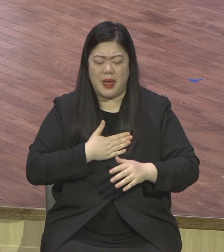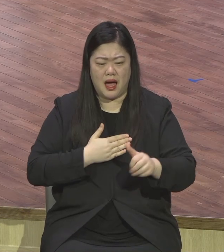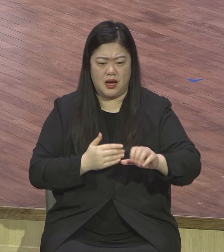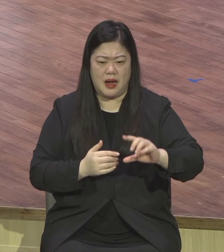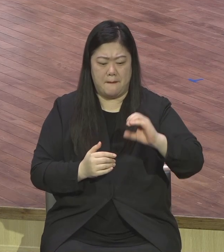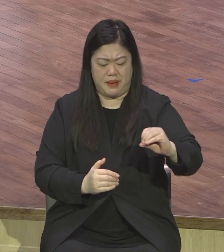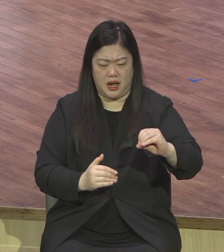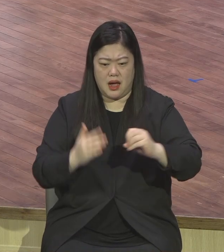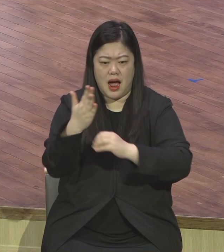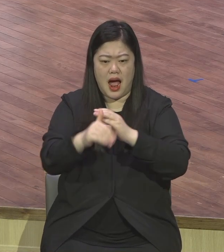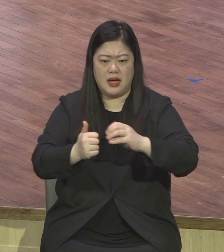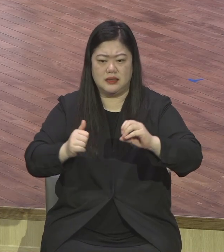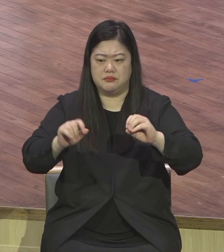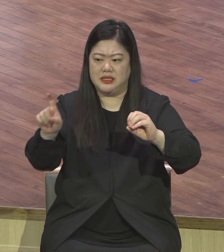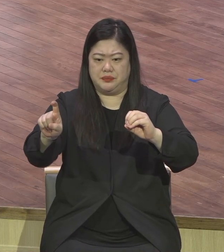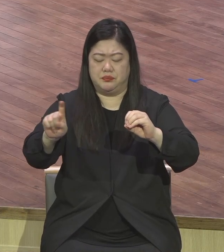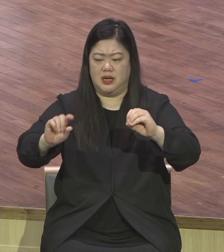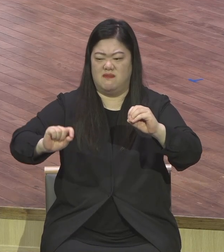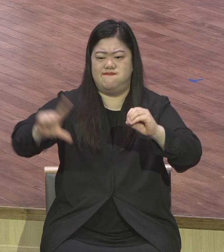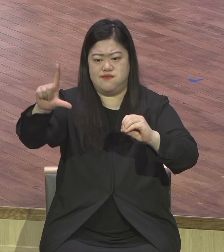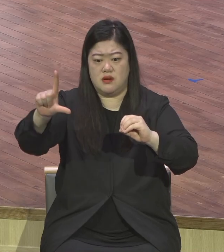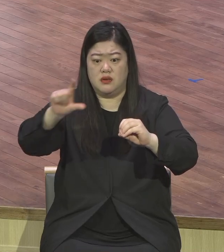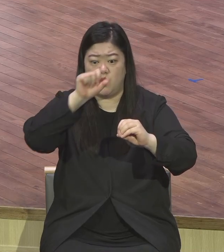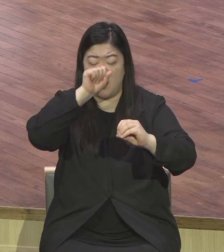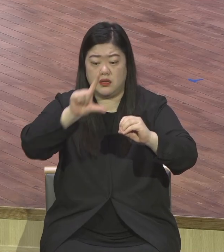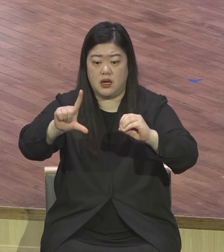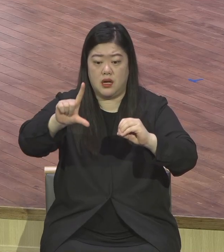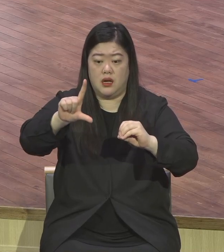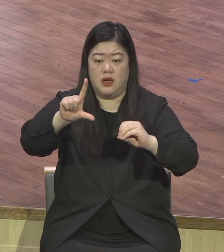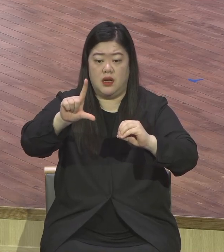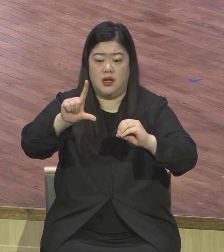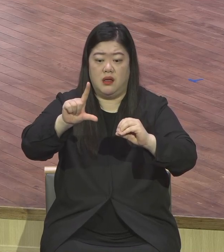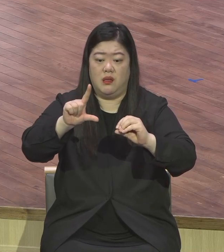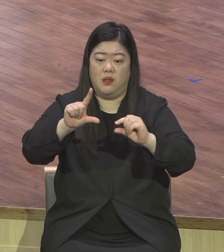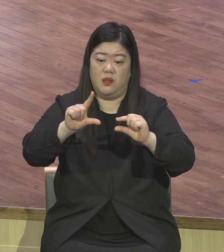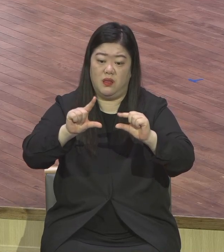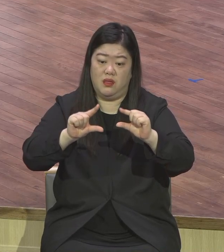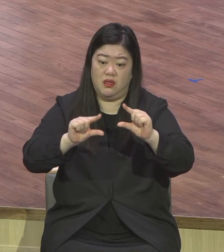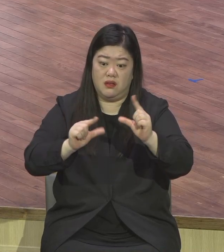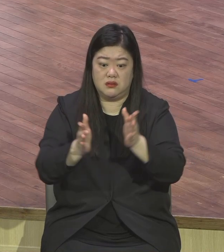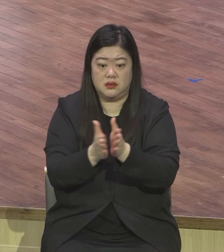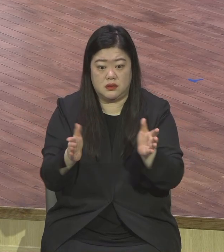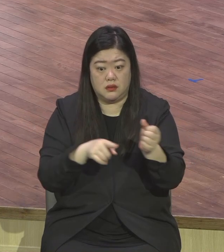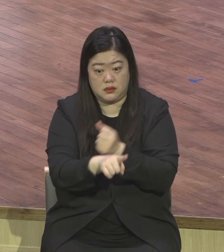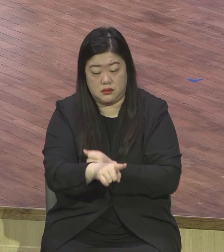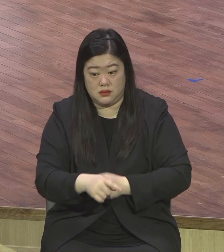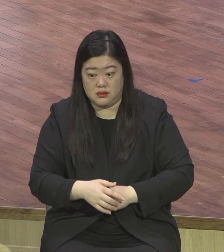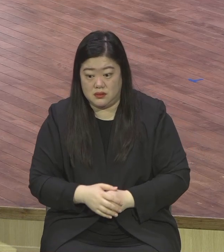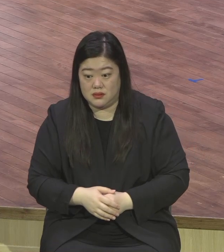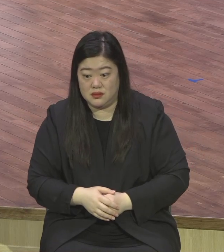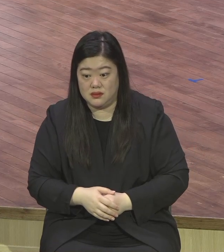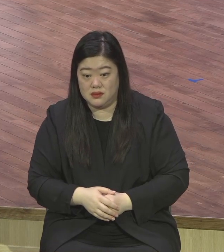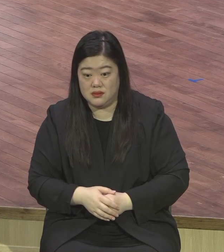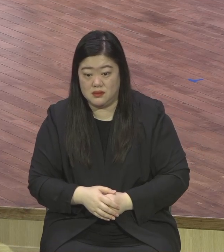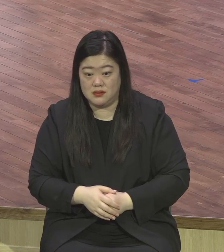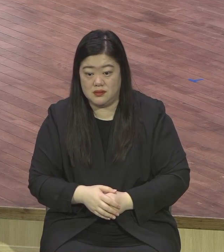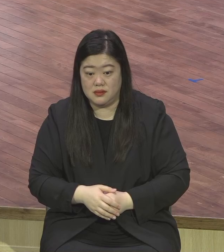누리고 살아야지. 아멘 말씀 우리에게 이 말씀은 우리의 완전한 축복을 무슨 말입니까? 보장한다는